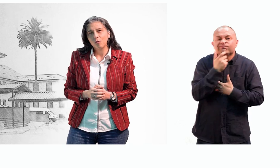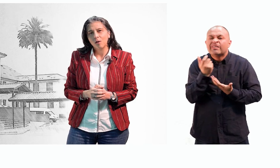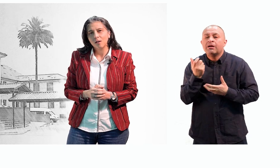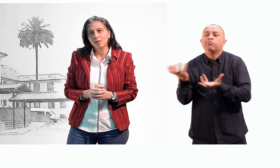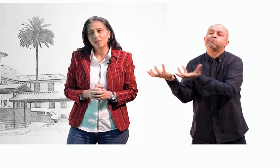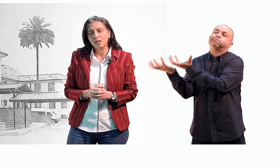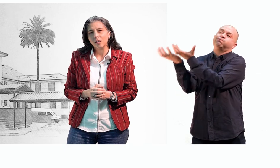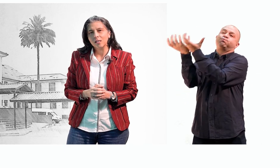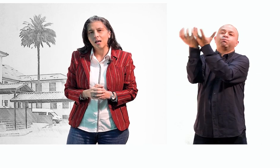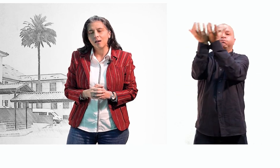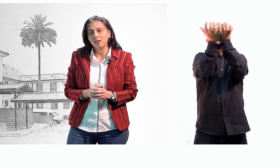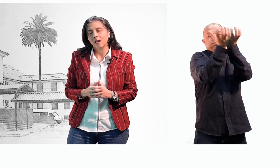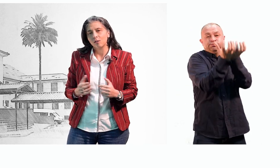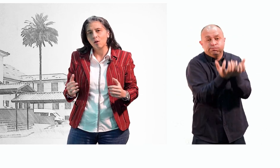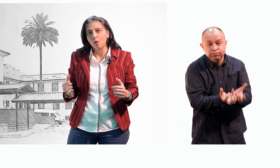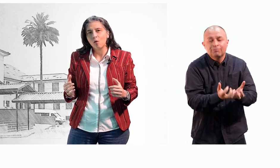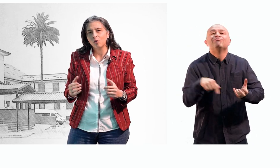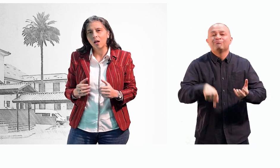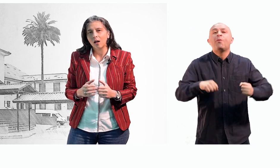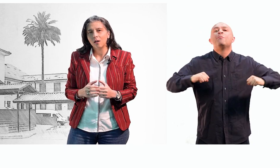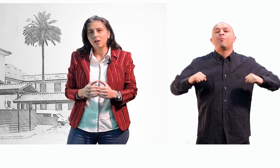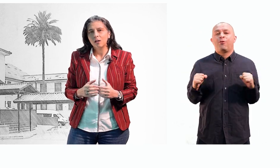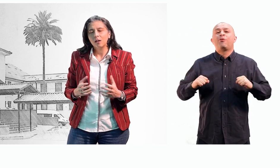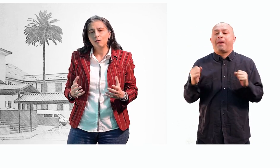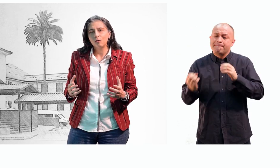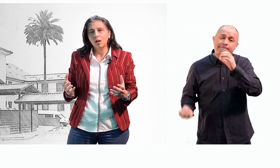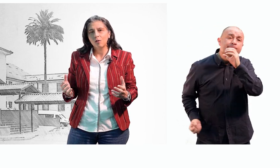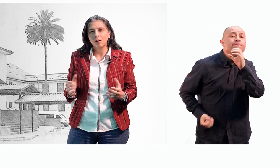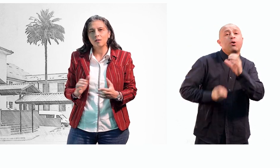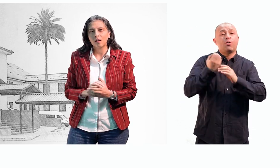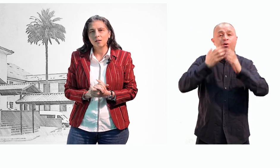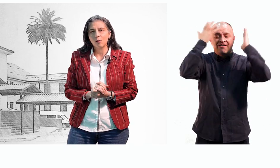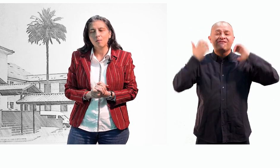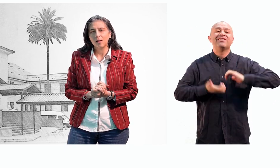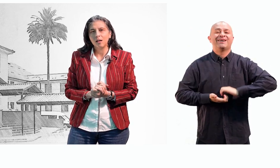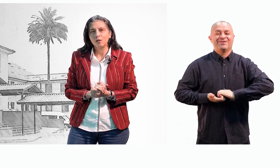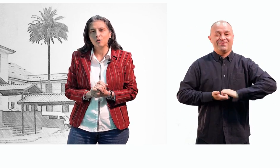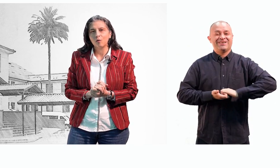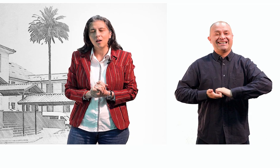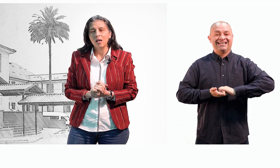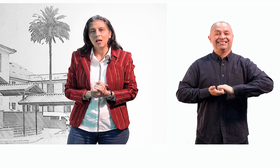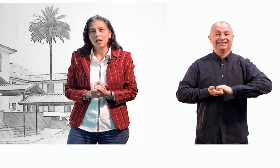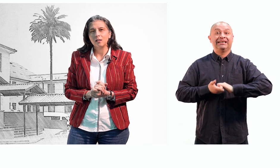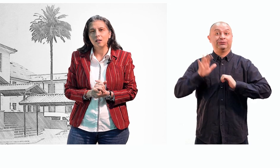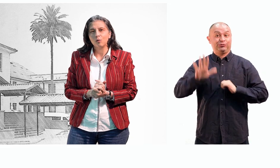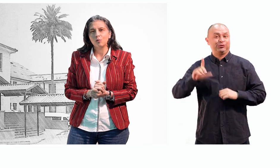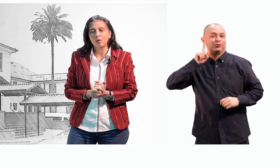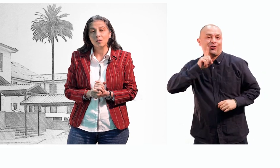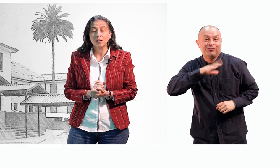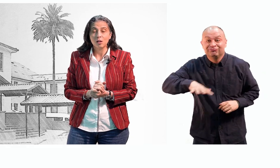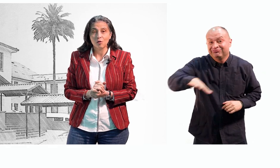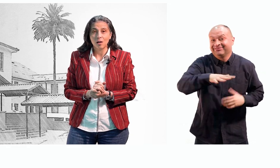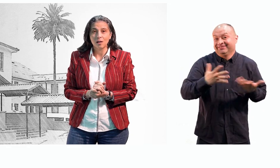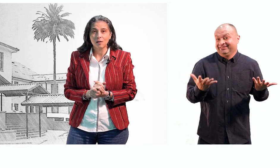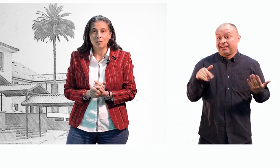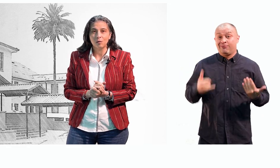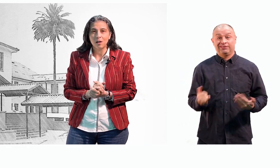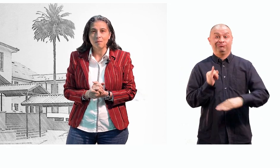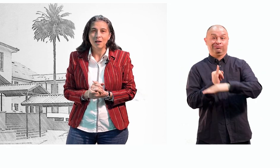monjas se traslada hacia la ciudad de Bogotá y funda lo que hasta hace un par de años fue el Instituto de Nuestra Señora de la Sabiduría para